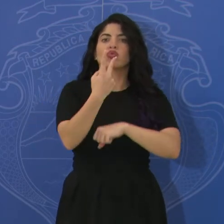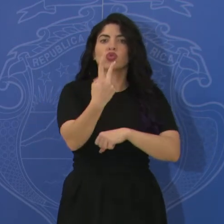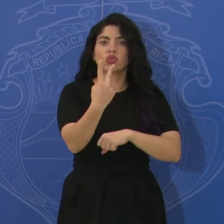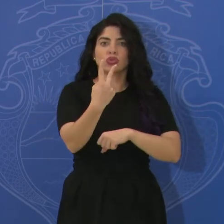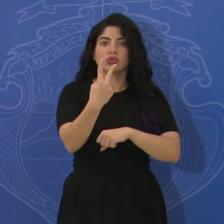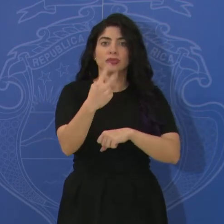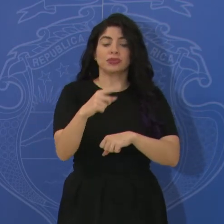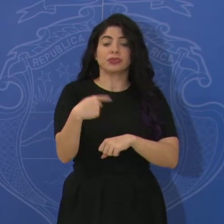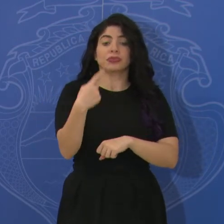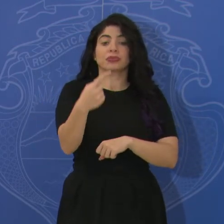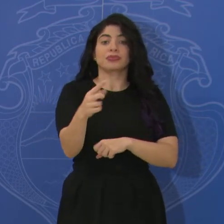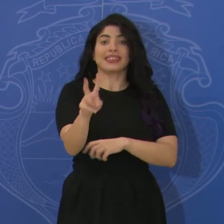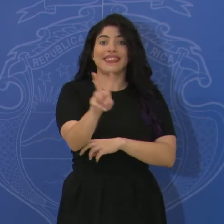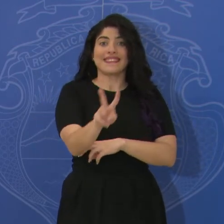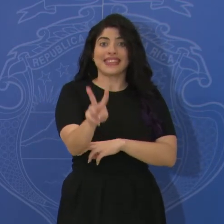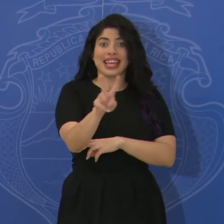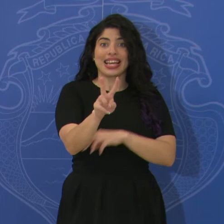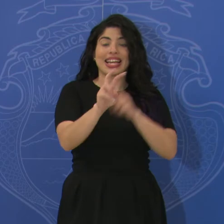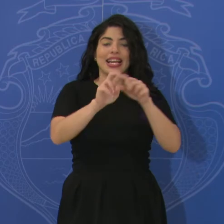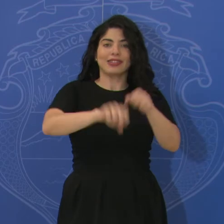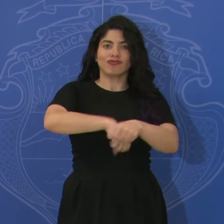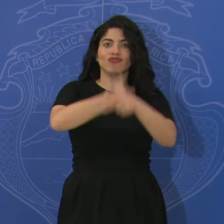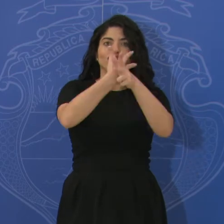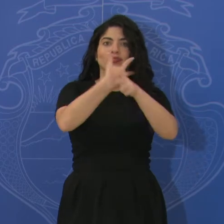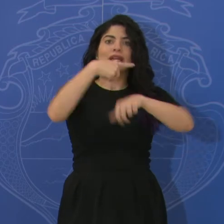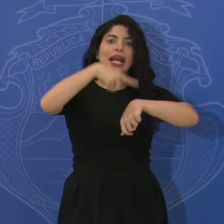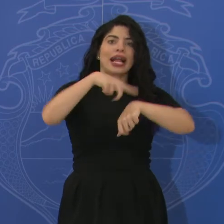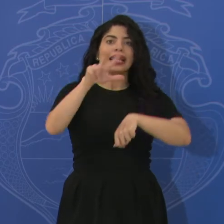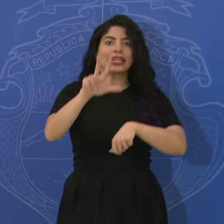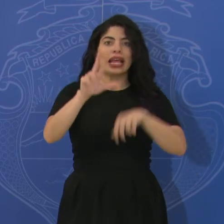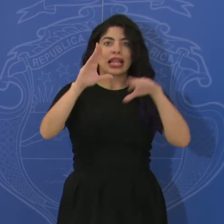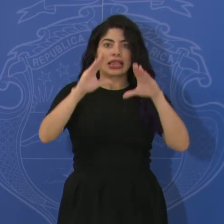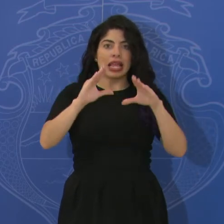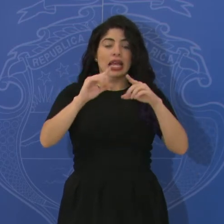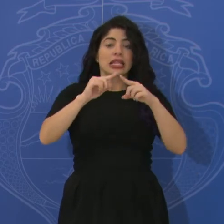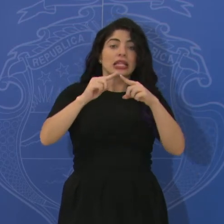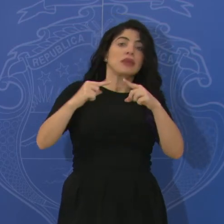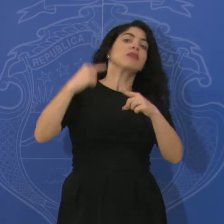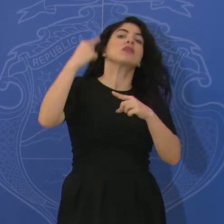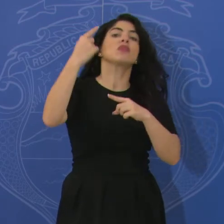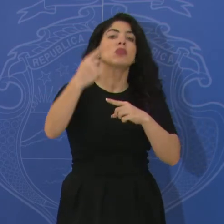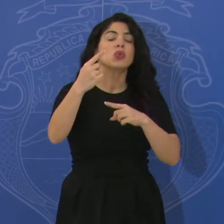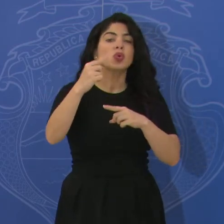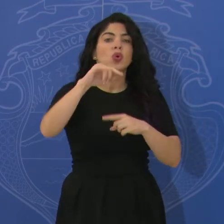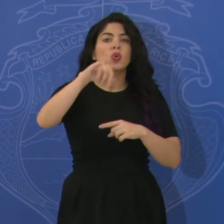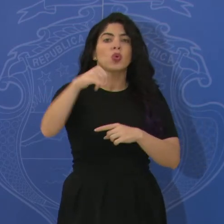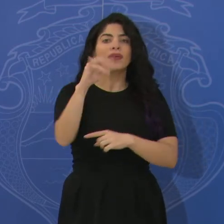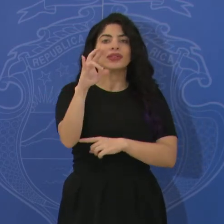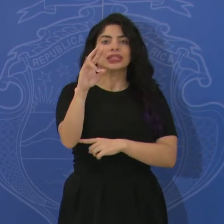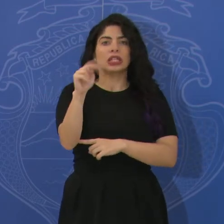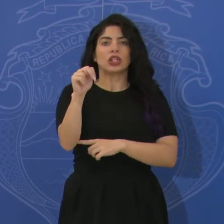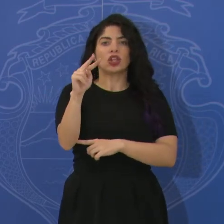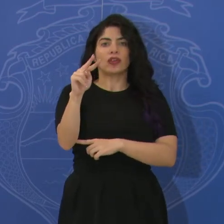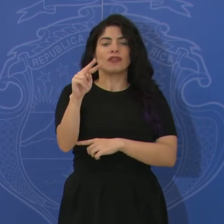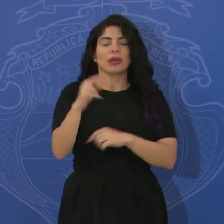realizar una este viernes en formato virtual a las 3 de la tarde y la siguiente para el jueves 7 de noviembre.